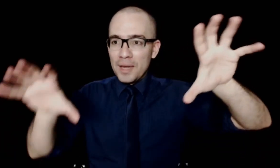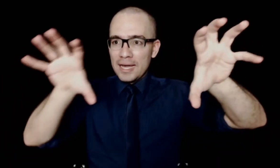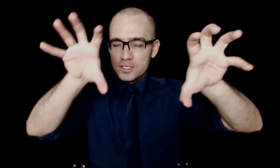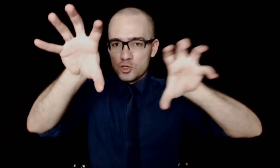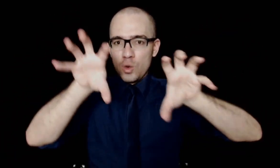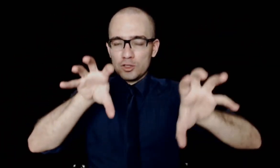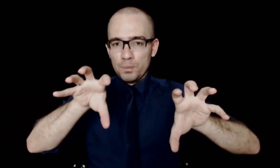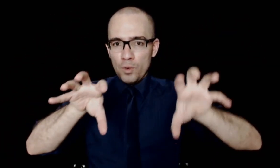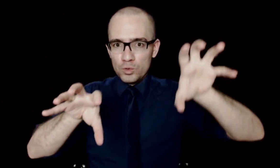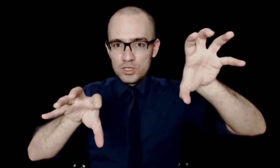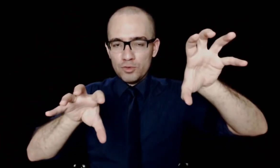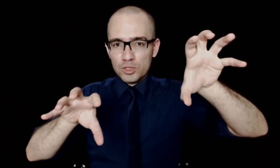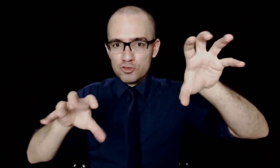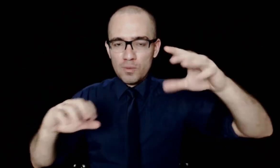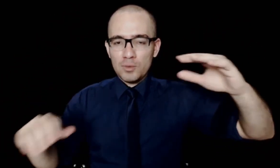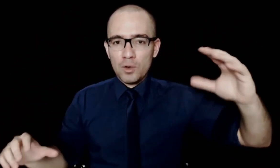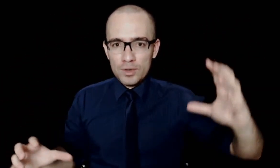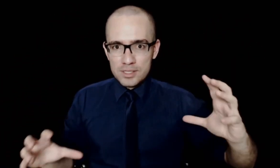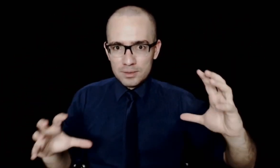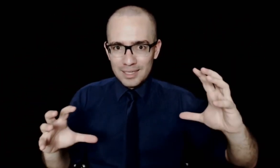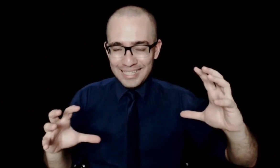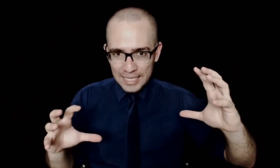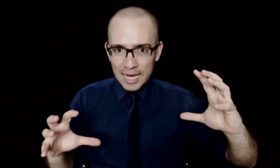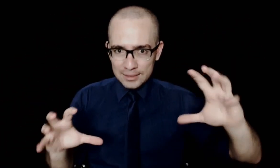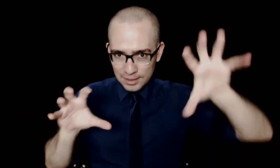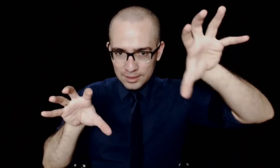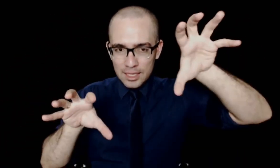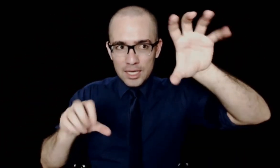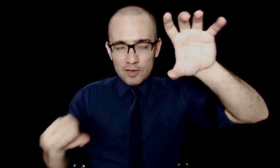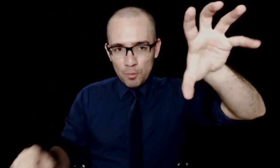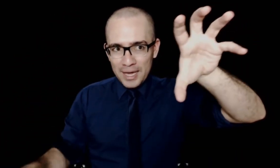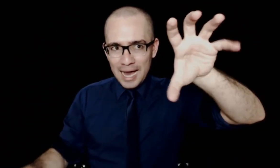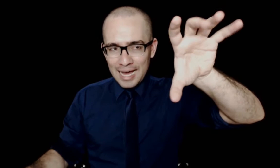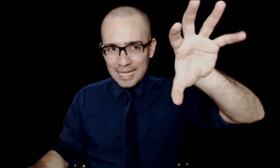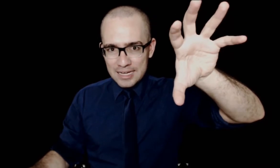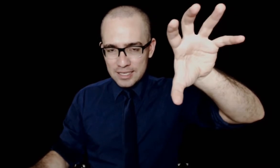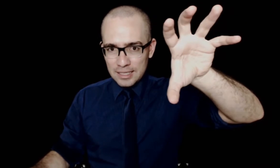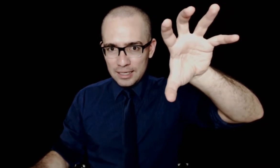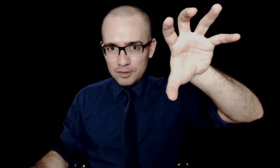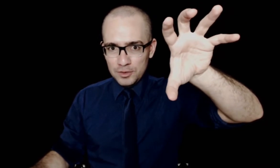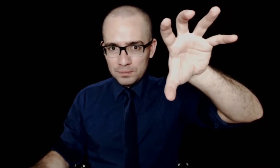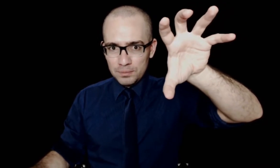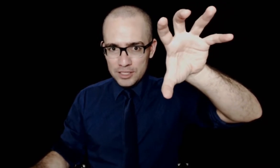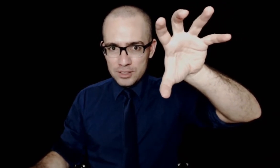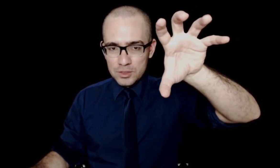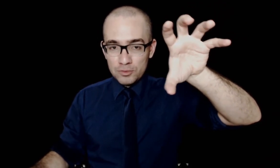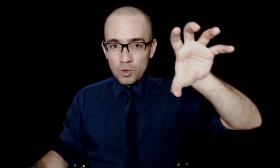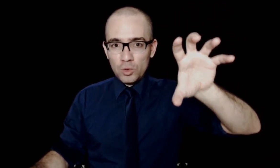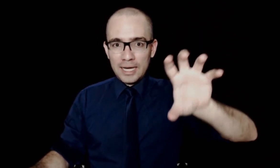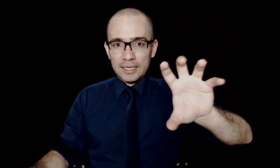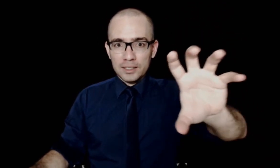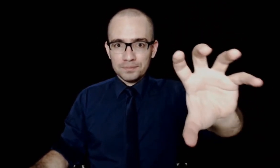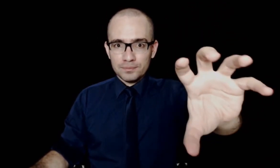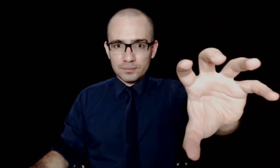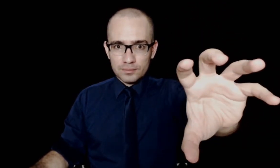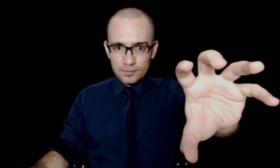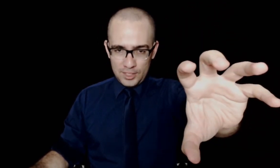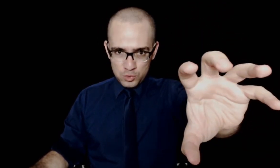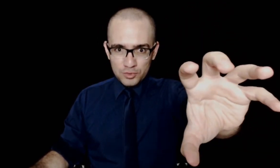vou pegar esses quatro pontos e vou transformar em uma coisa linear, tá? Eu vou pegar a análise da tarefa, presta atenção, e vou colocar aqui, na sua